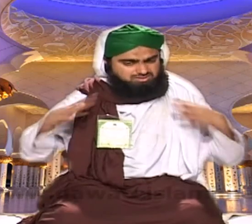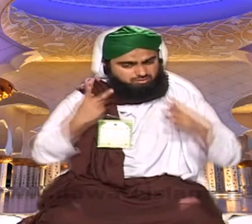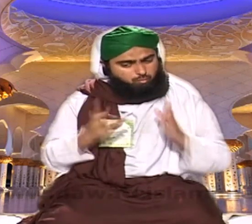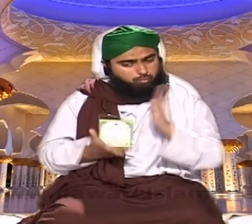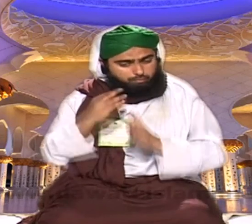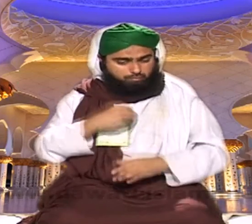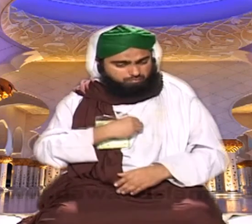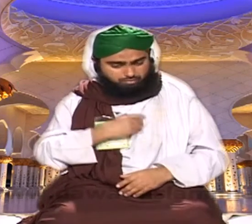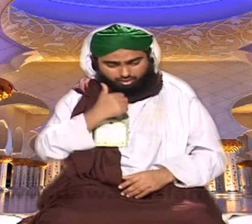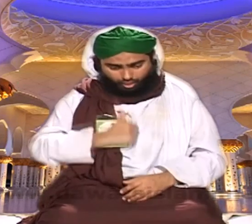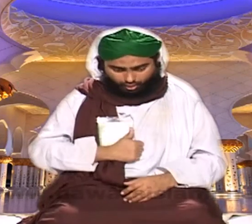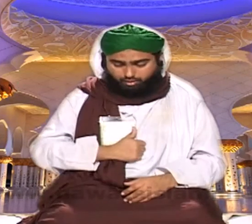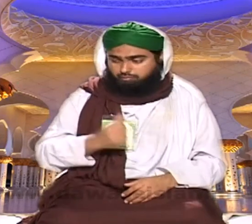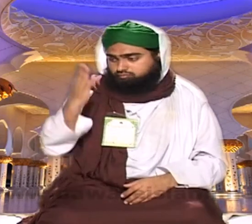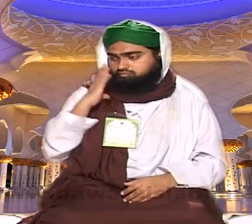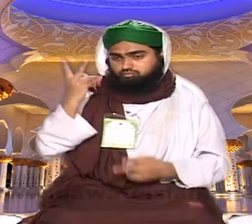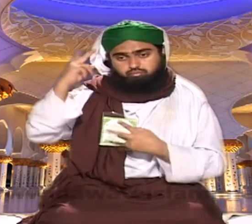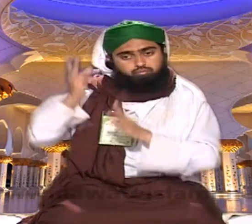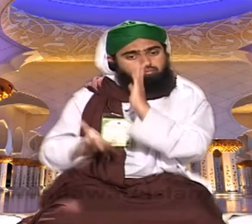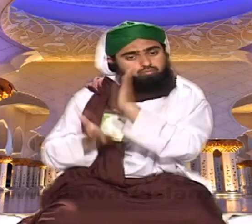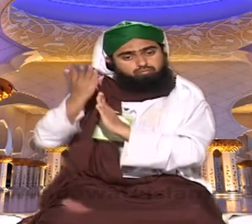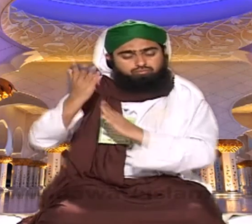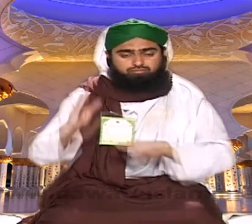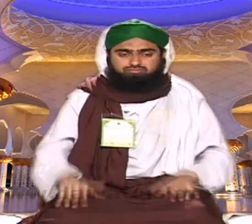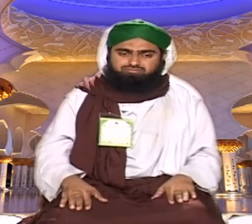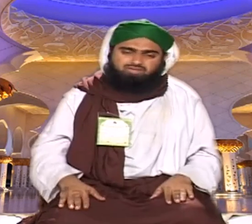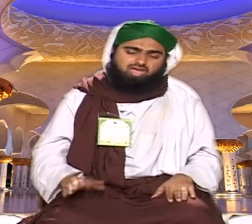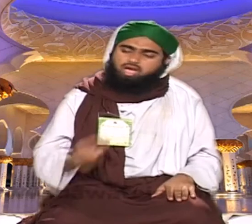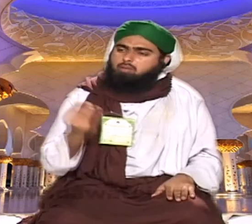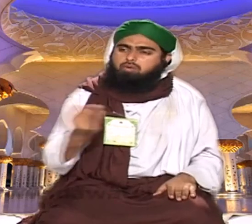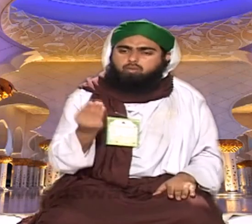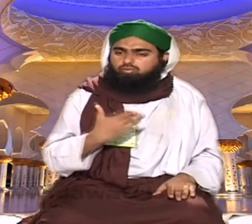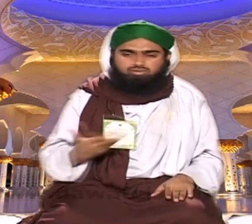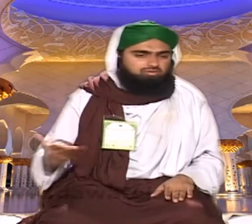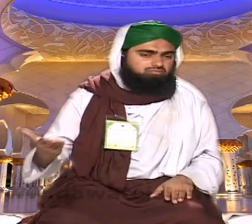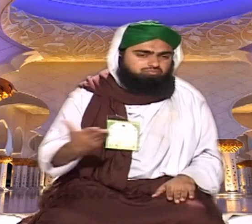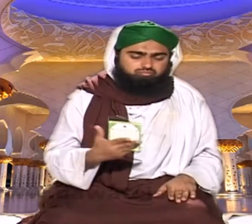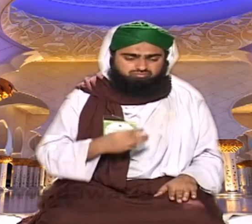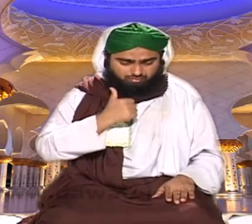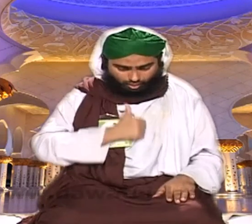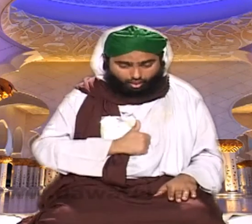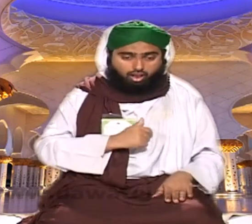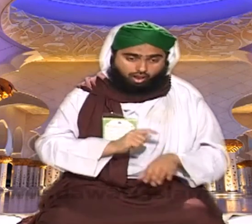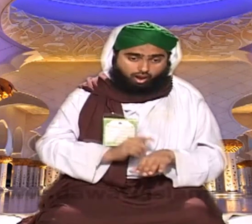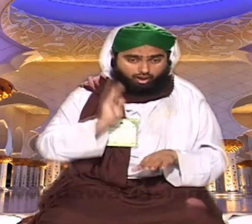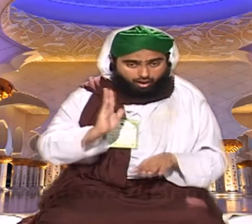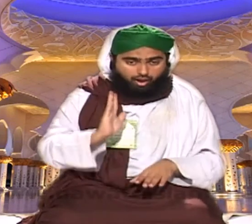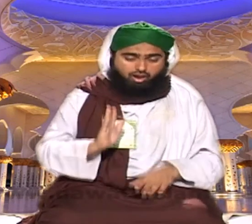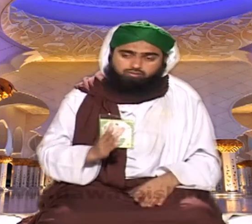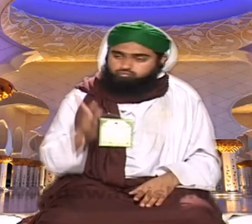انہیں جتنی زیادہ تک لیے ہو جاؤ اتنا ثواب زیادہ جتنا ثبر کرو جب بظاہر سے معمولی معمولی مواقعہ ہوتے